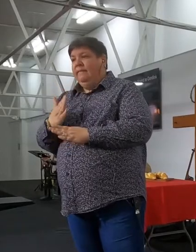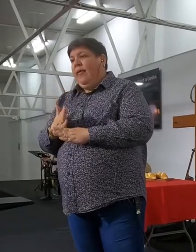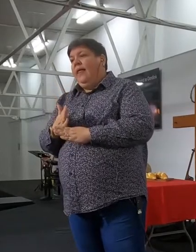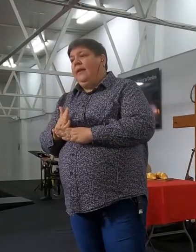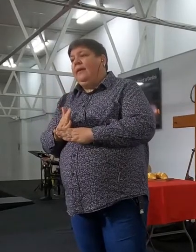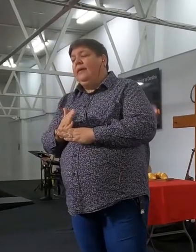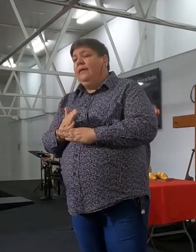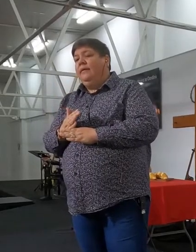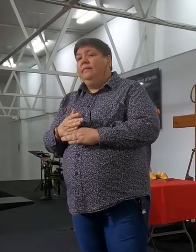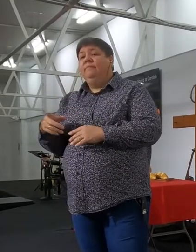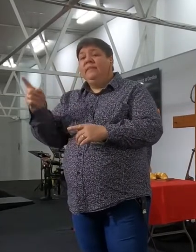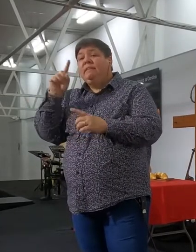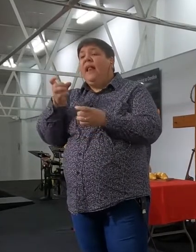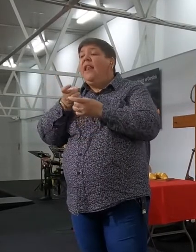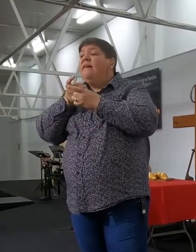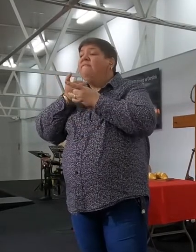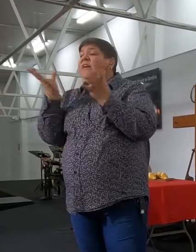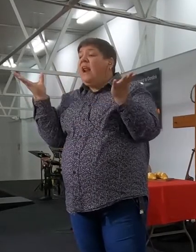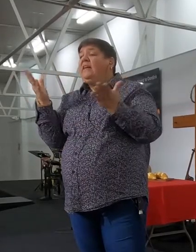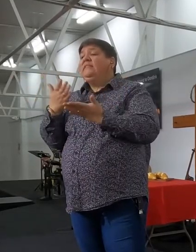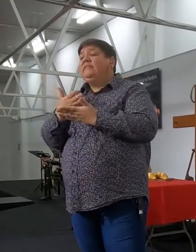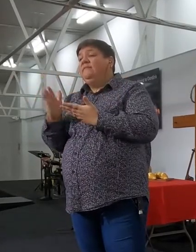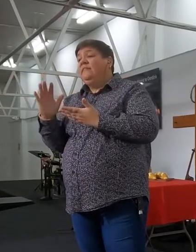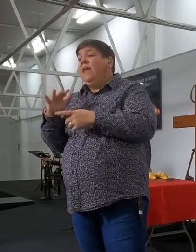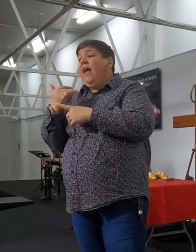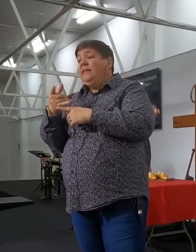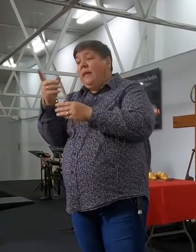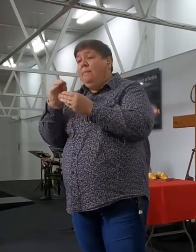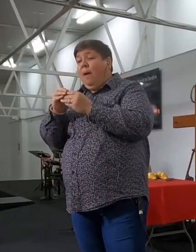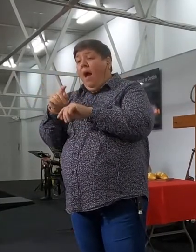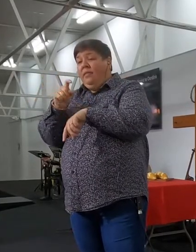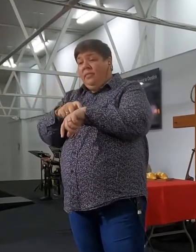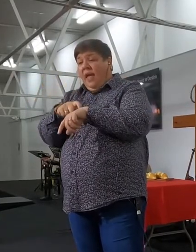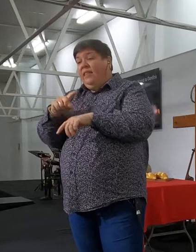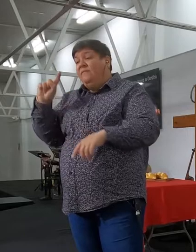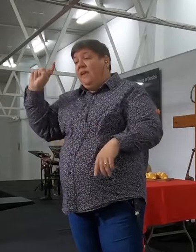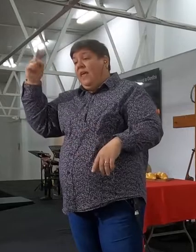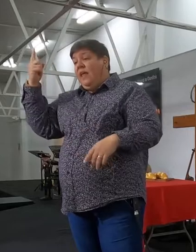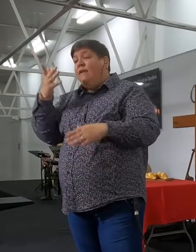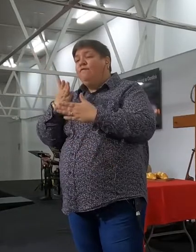jy gaan verras wees, as jy doelbewust tyd maak, voor die Heere, om stil te raak, en te sê, Heere,